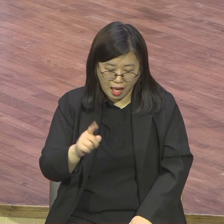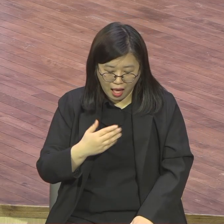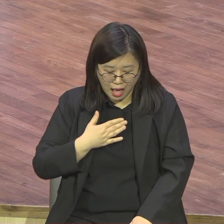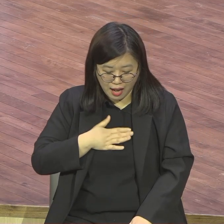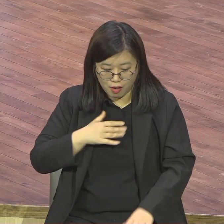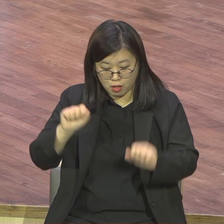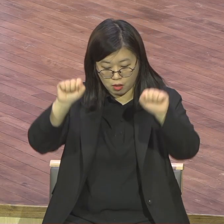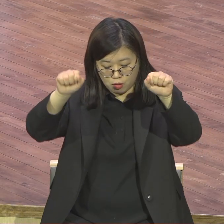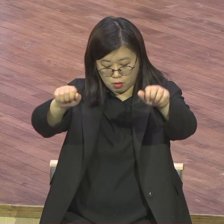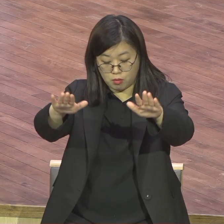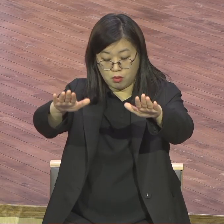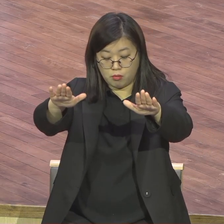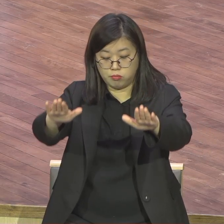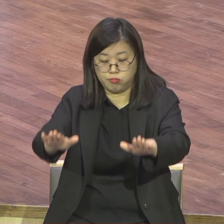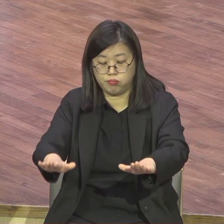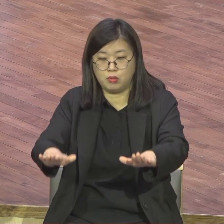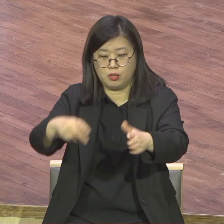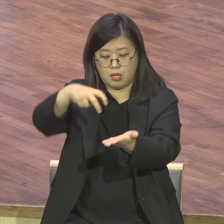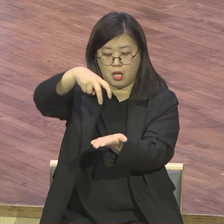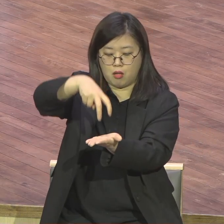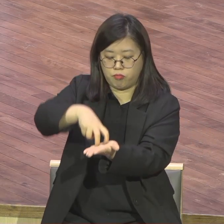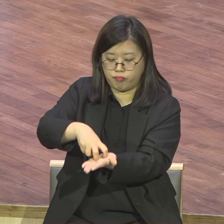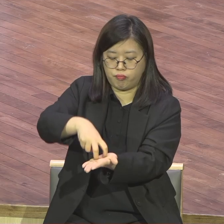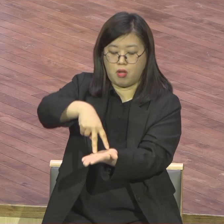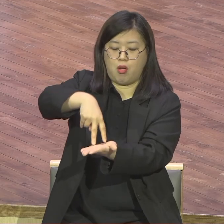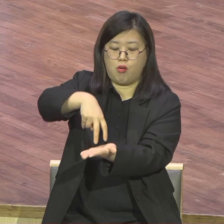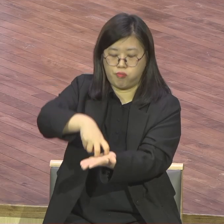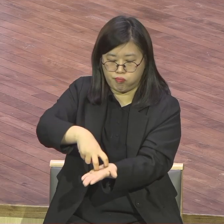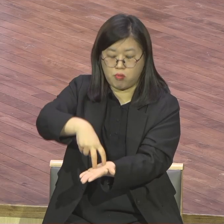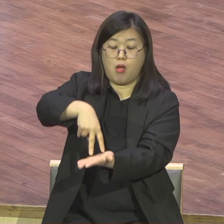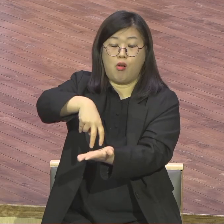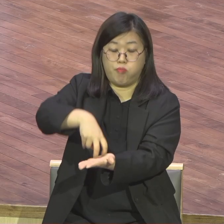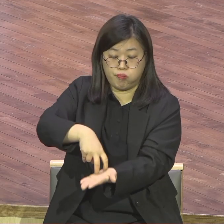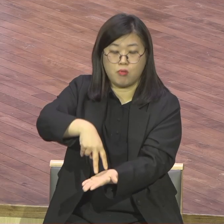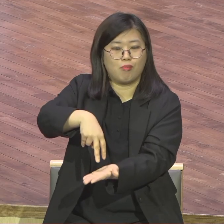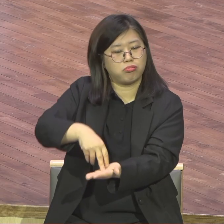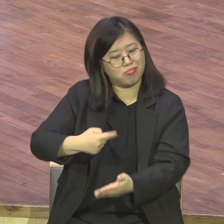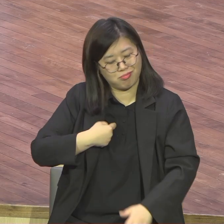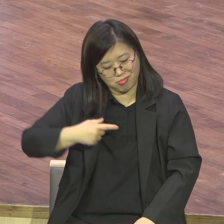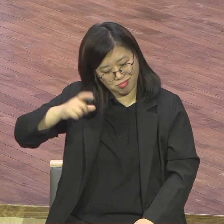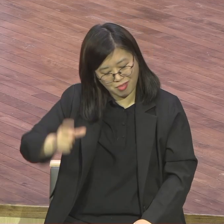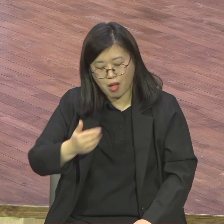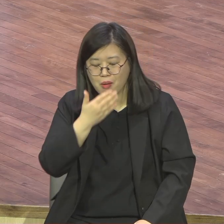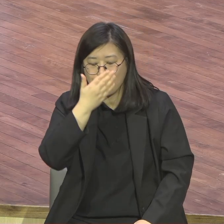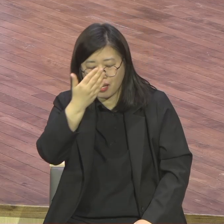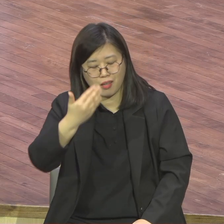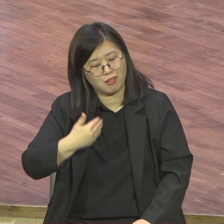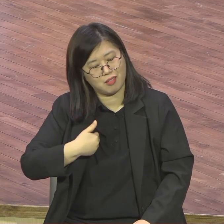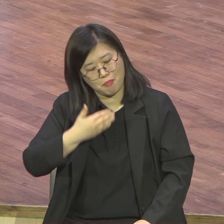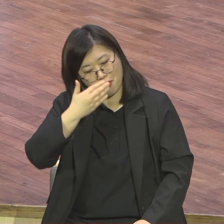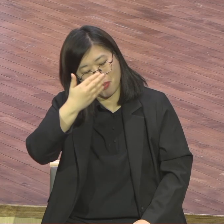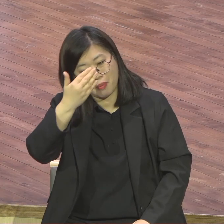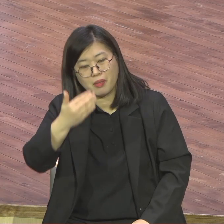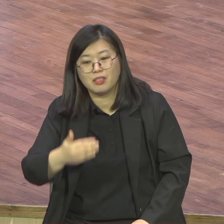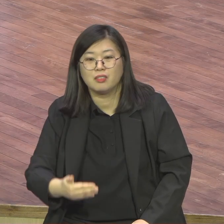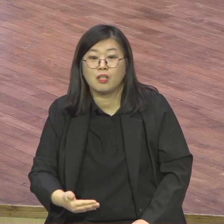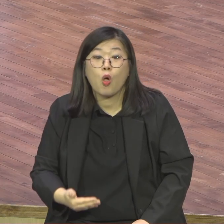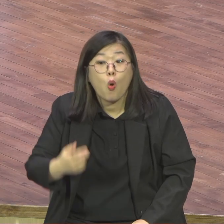하나님께서 주시는 이 힘을요. 여러분이 가지고 있으면 세상 건물할 게 없어요.